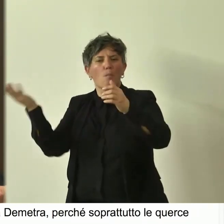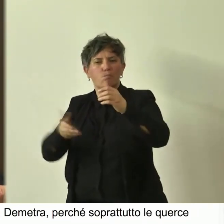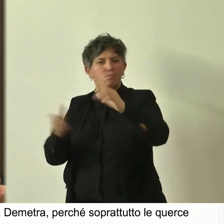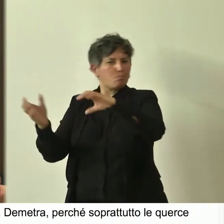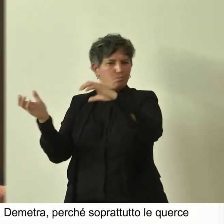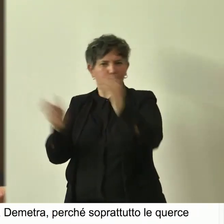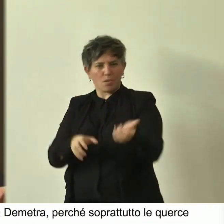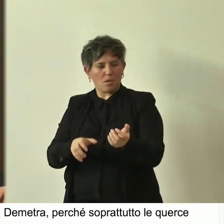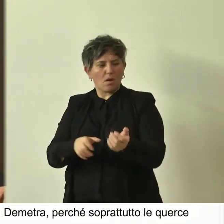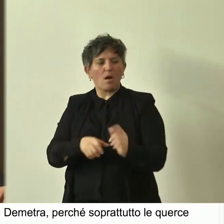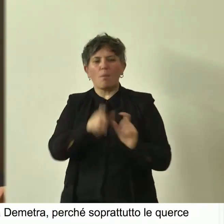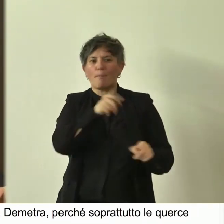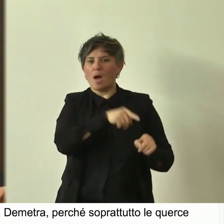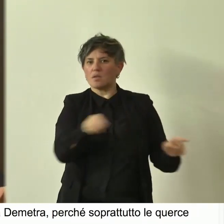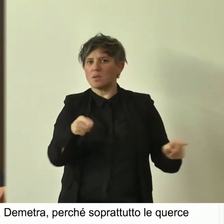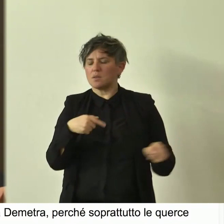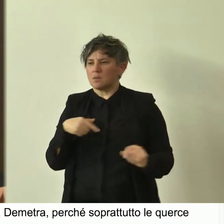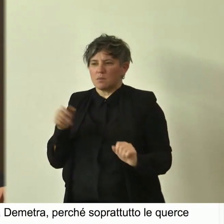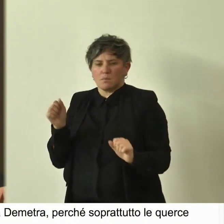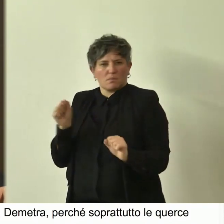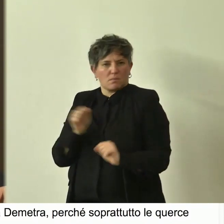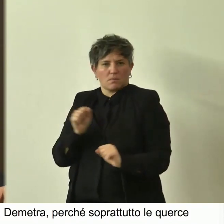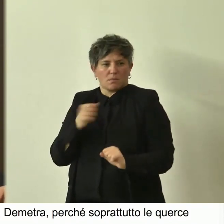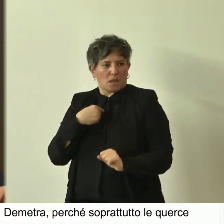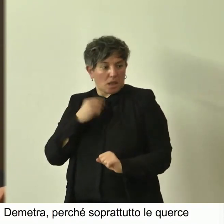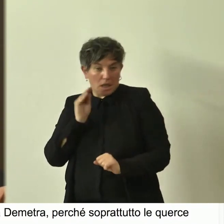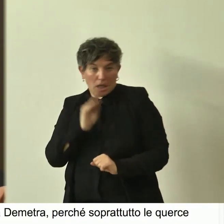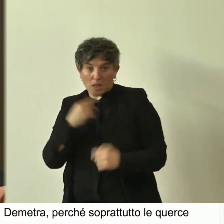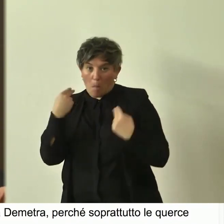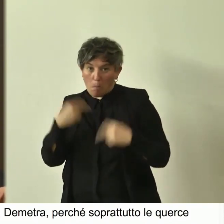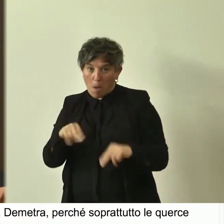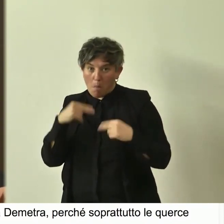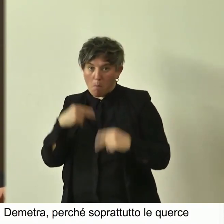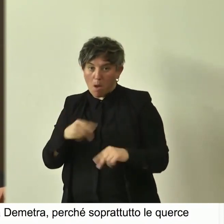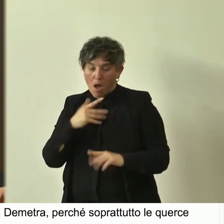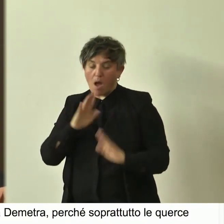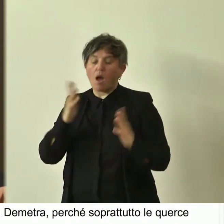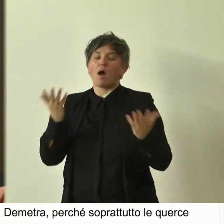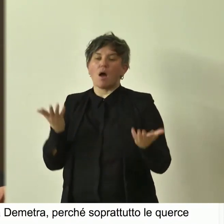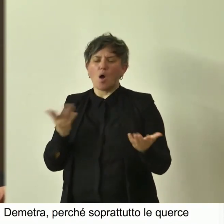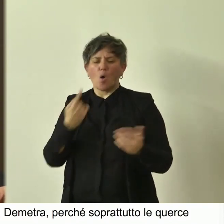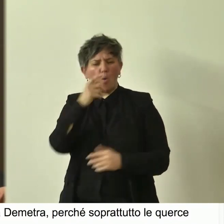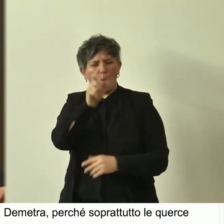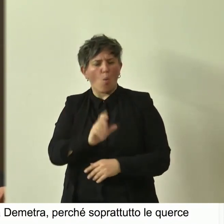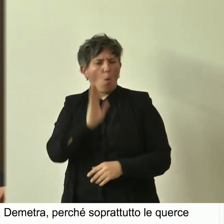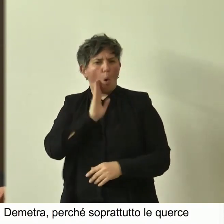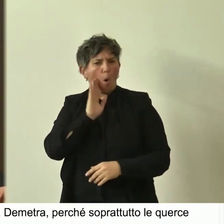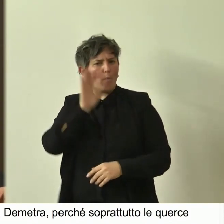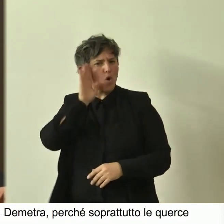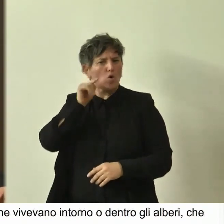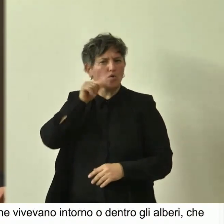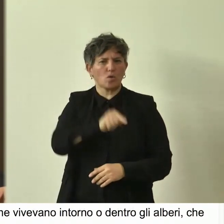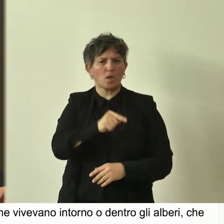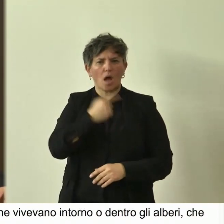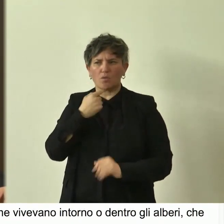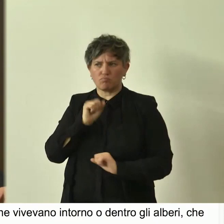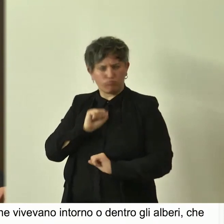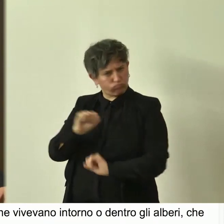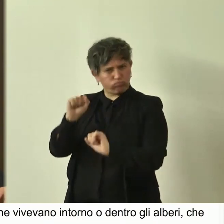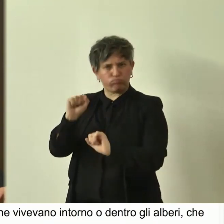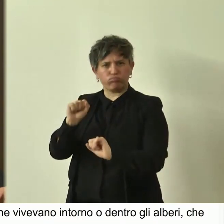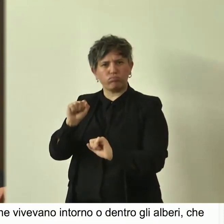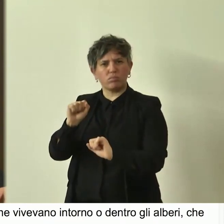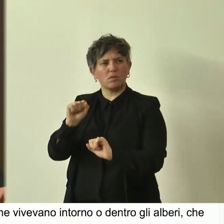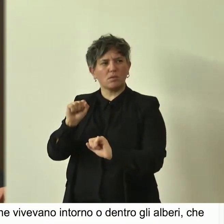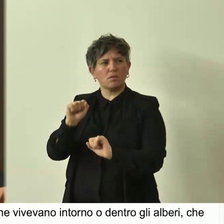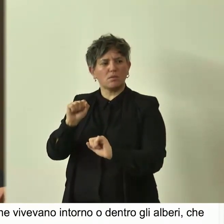inoriditi dal gesto che gli viene chiesto, tanto è vero che uno dei suoi soldati esita, con la scura esita e lui